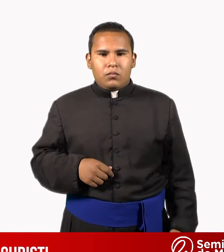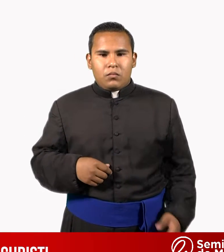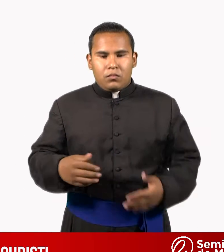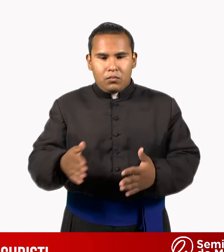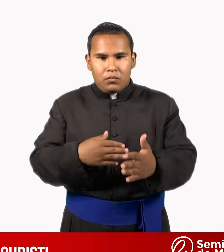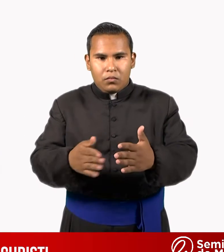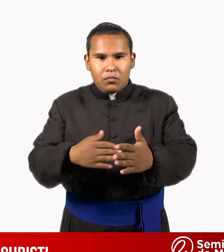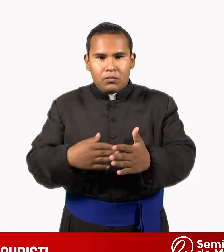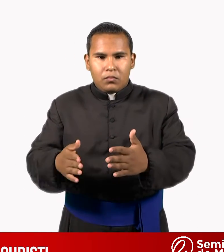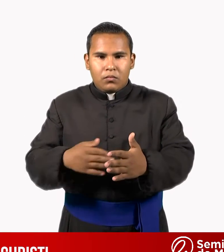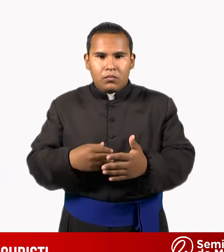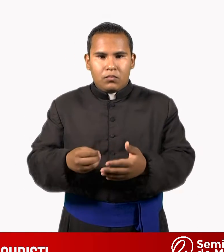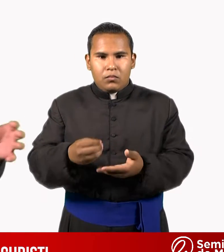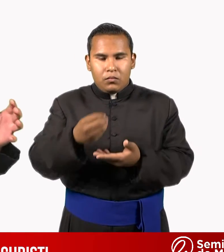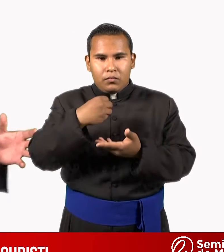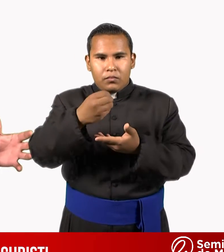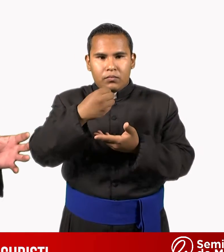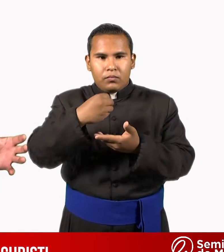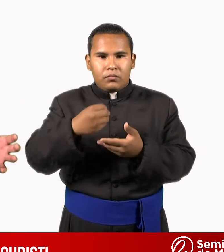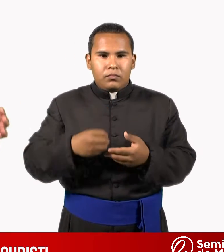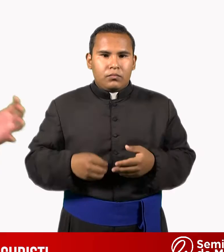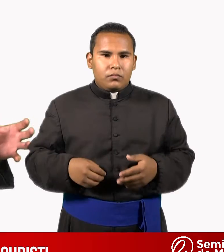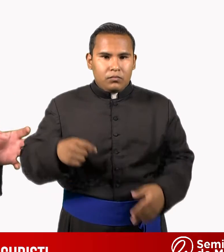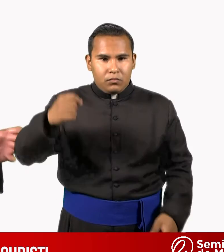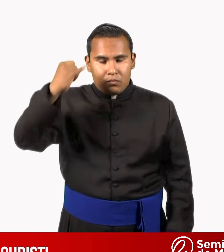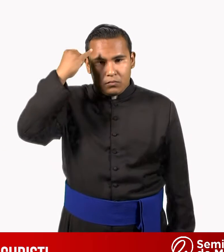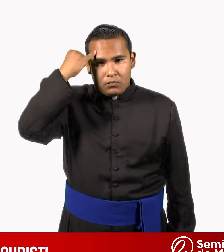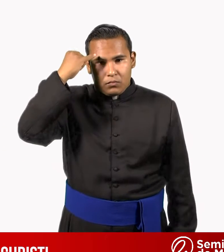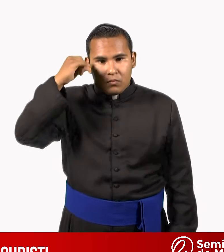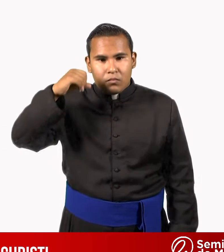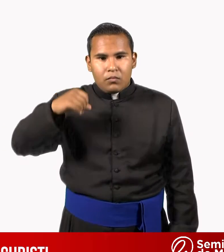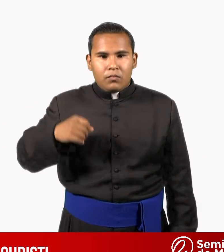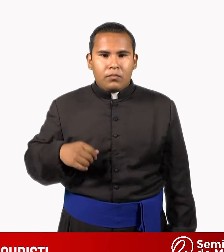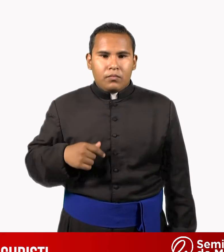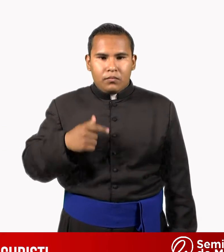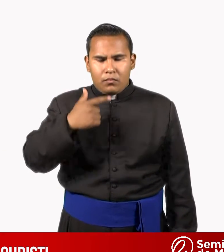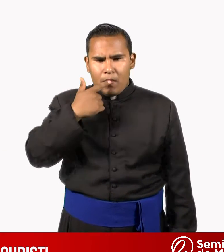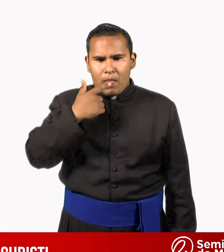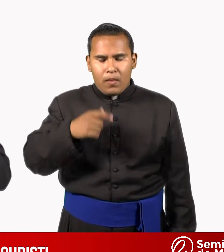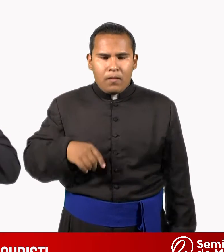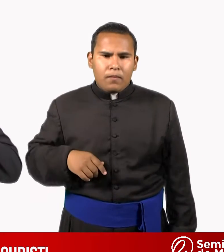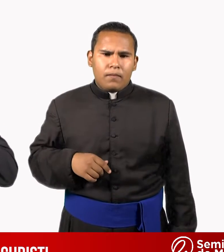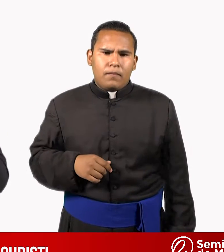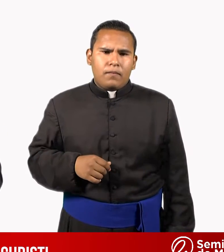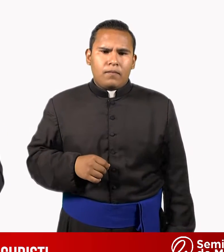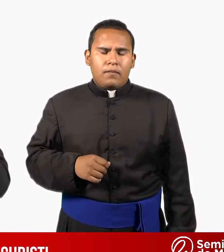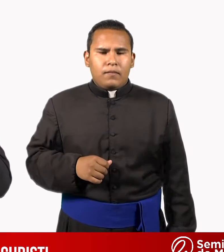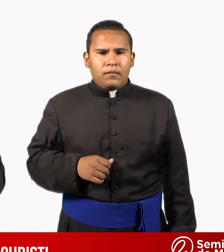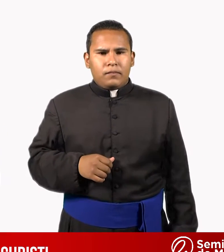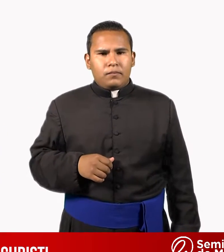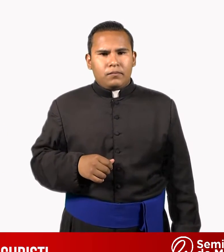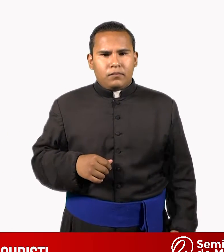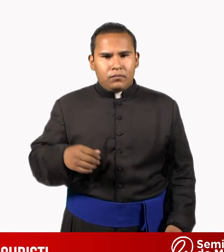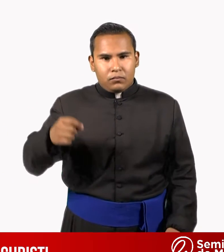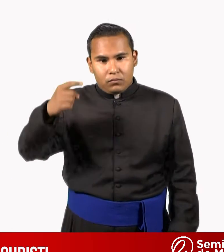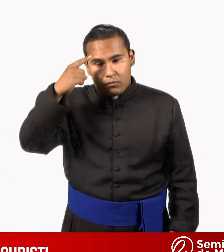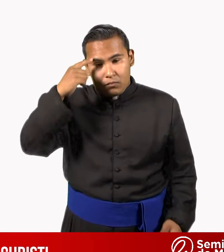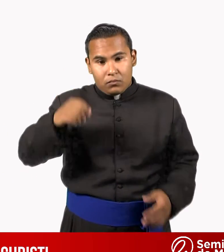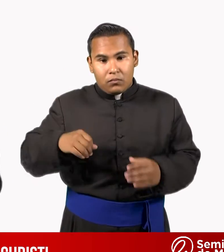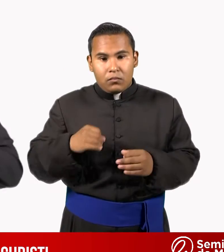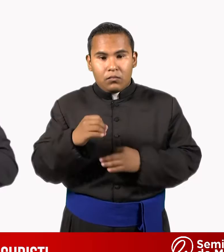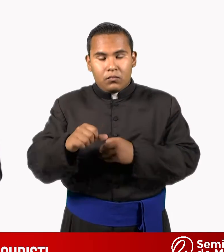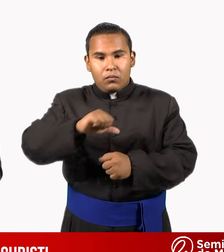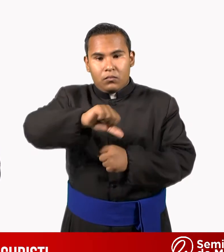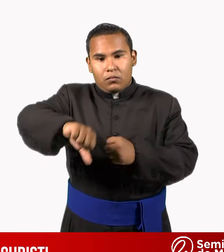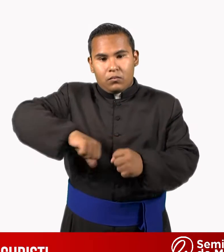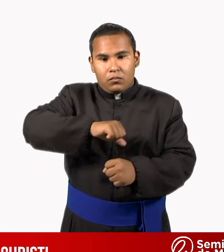alimentos, pensamos no solamente por el paladar, sino que pensamos en todo lo que está en torno a